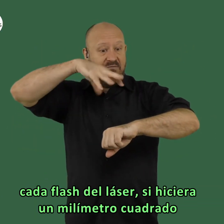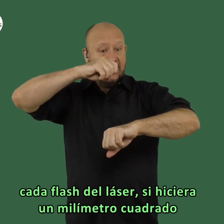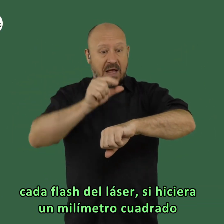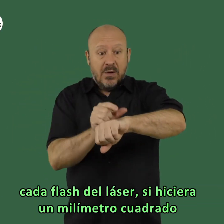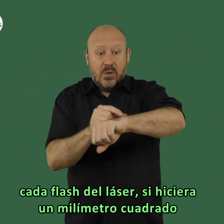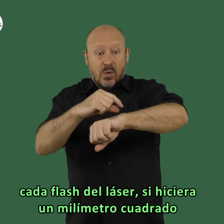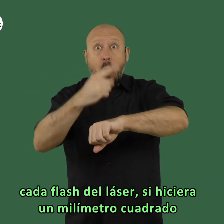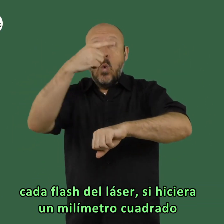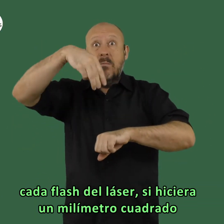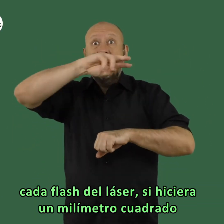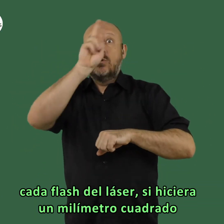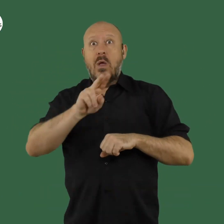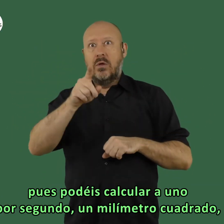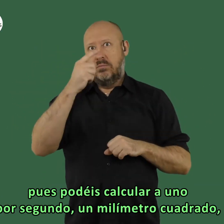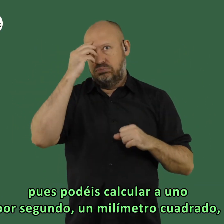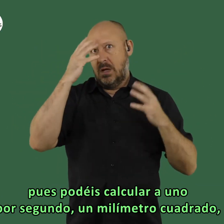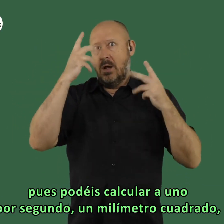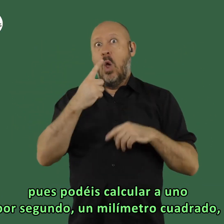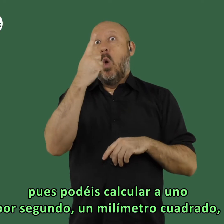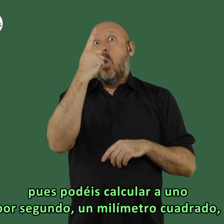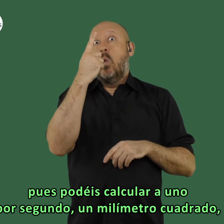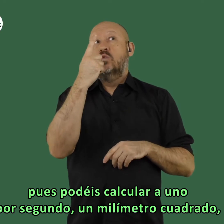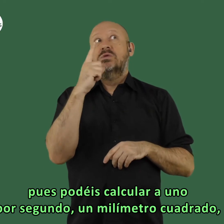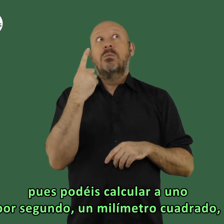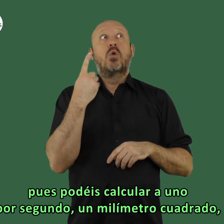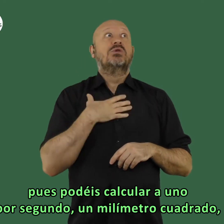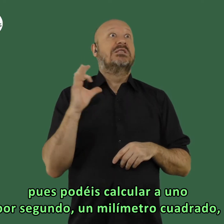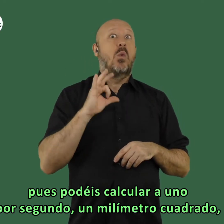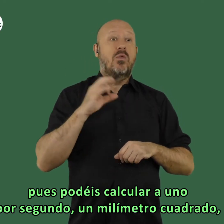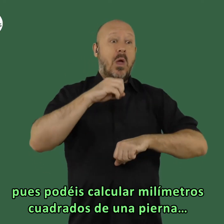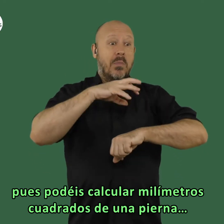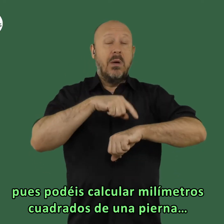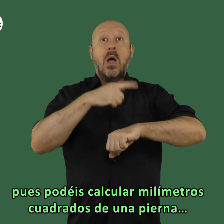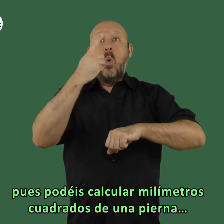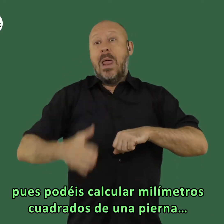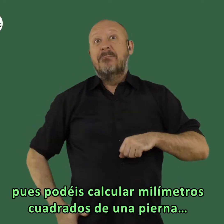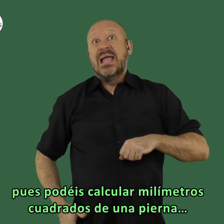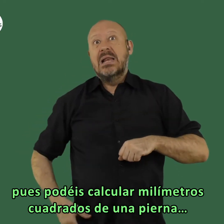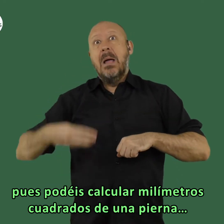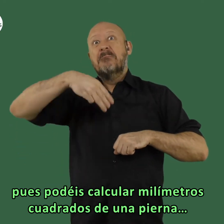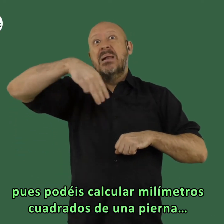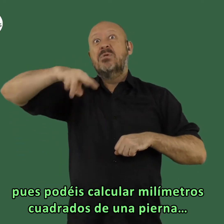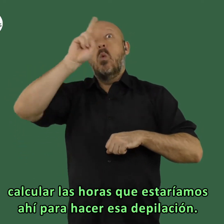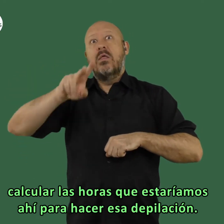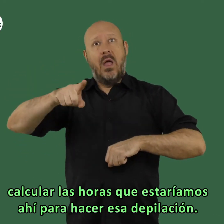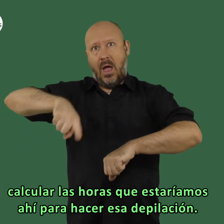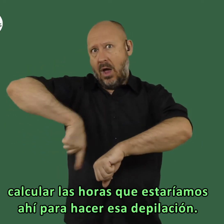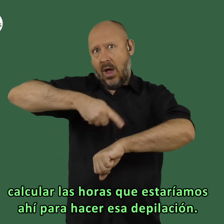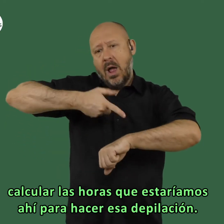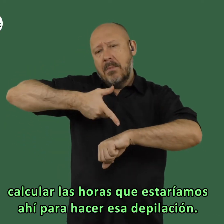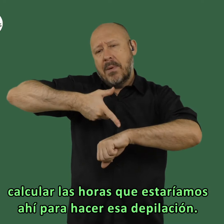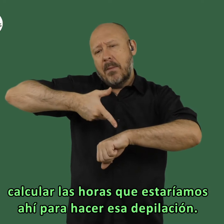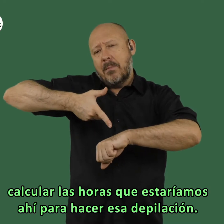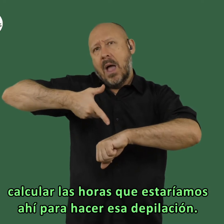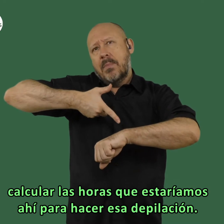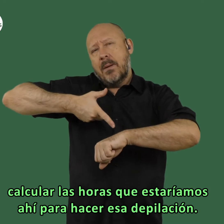láser si si hiciera un milímetro cuadrado pues podéis calcular a uno por segundo milímetro cuadrado los milímetros cuadrados de una pierna calcular las